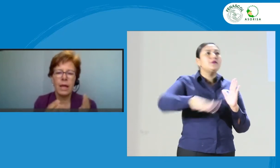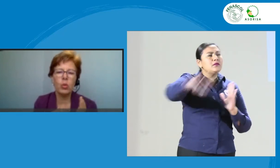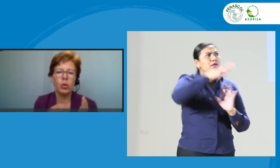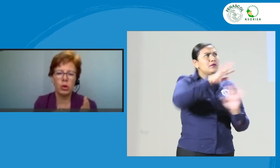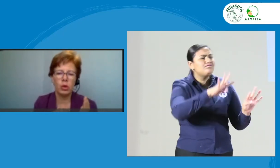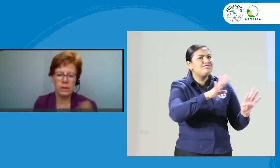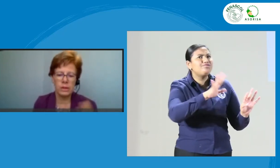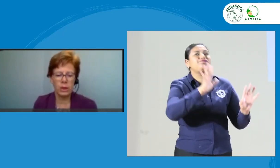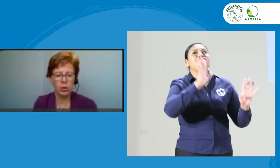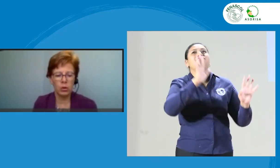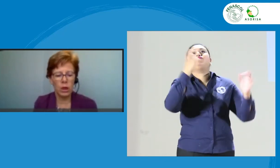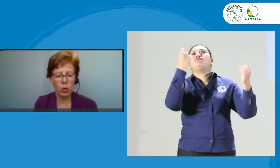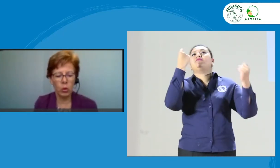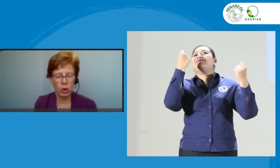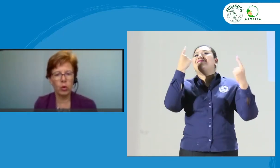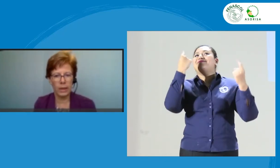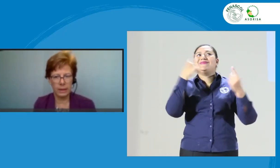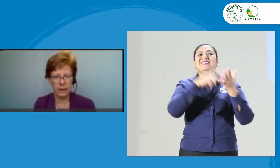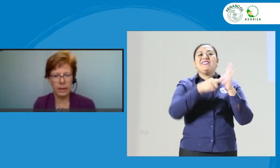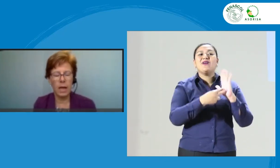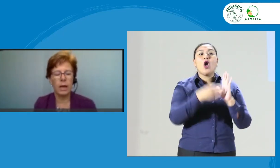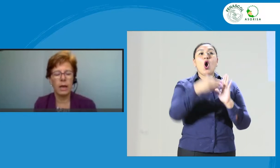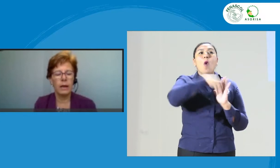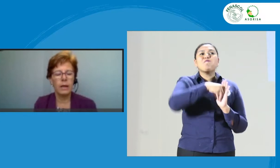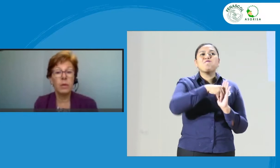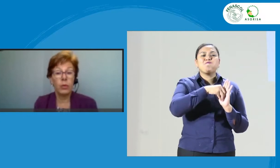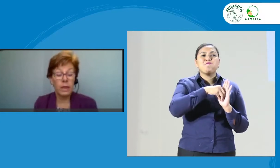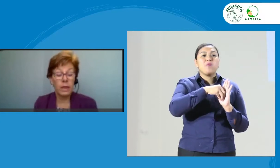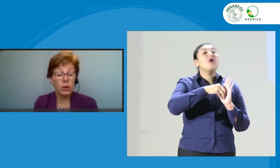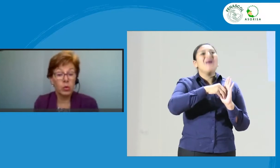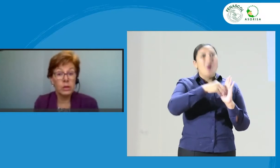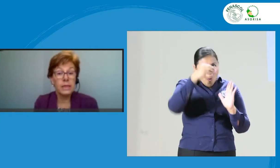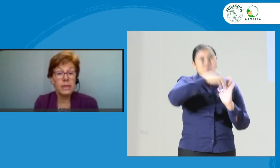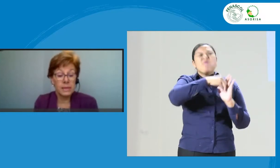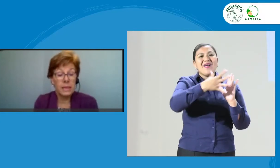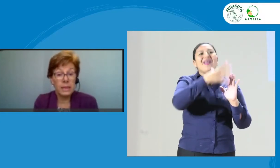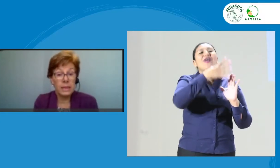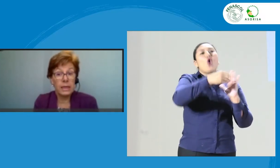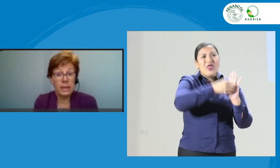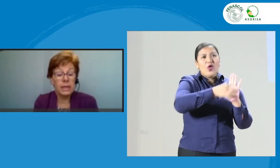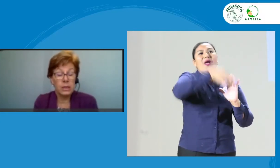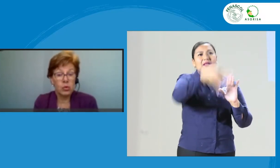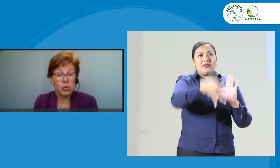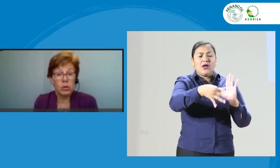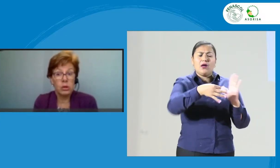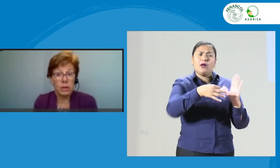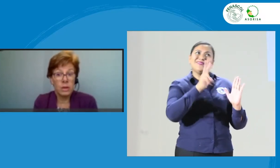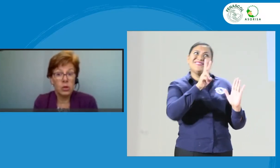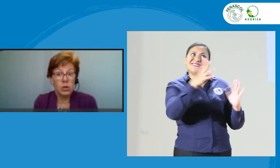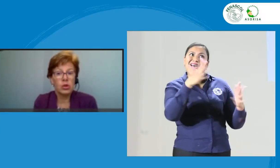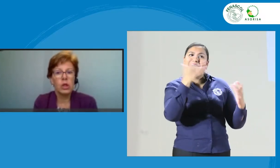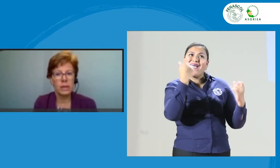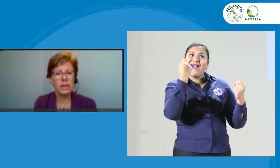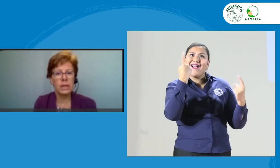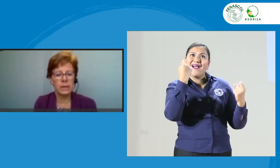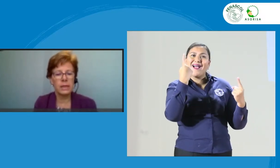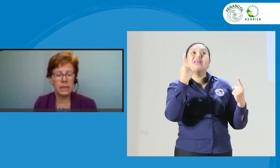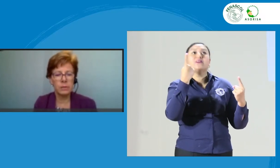uno de los aspectos del código de ética y puedan entonces exigir que en sus servicios que se les